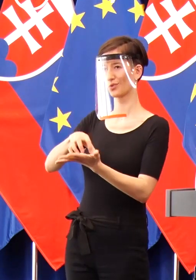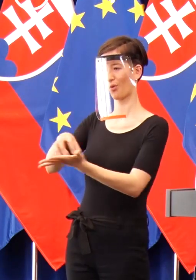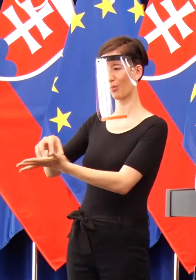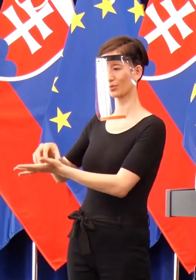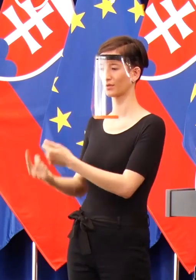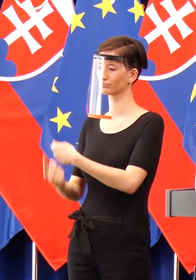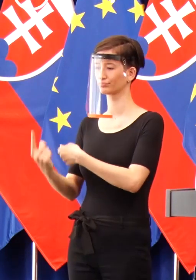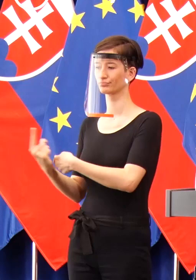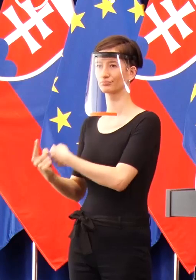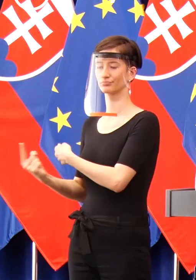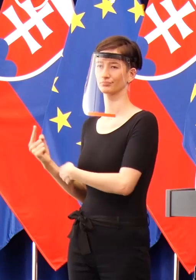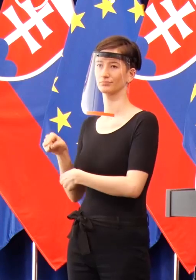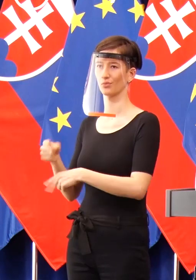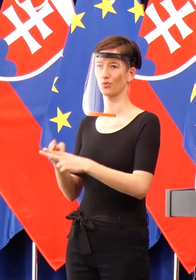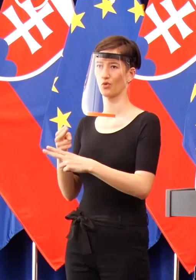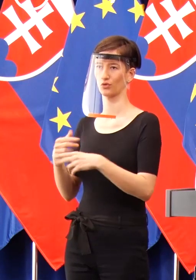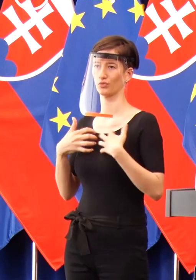ich ešte vyše tisíc.